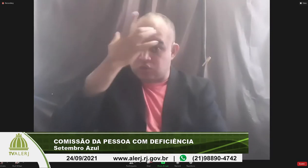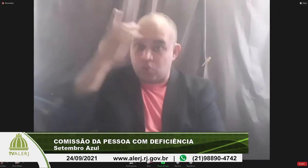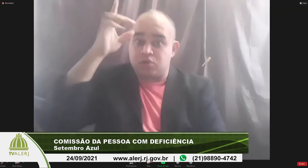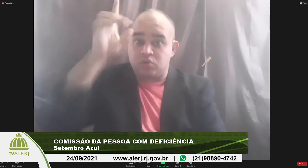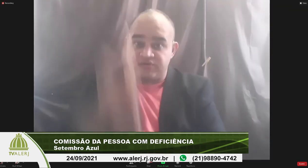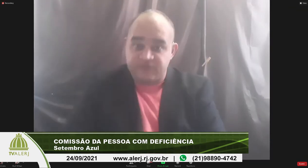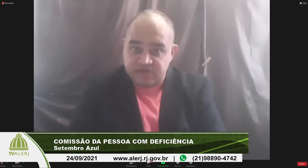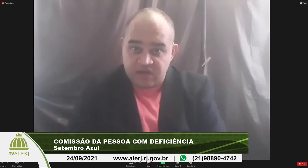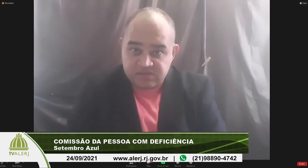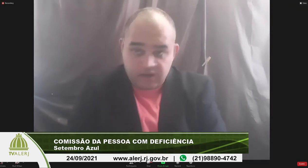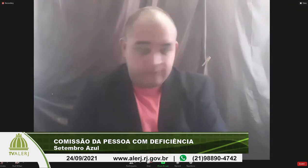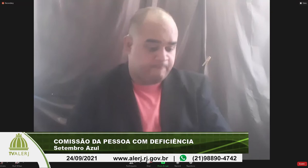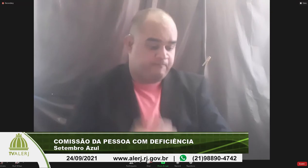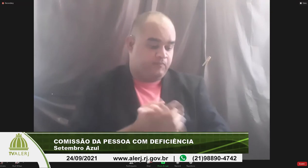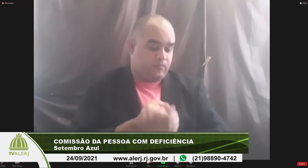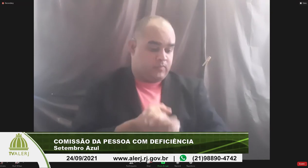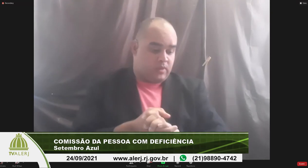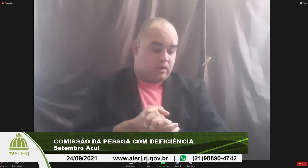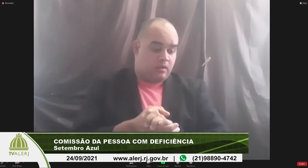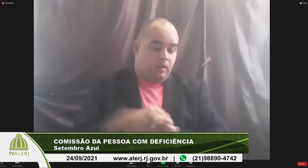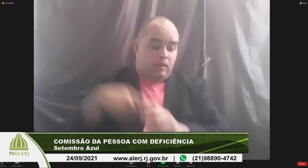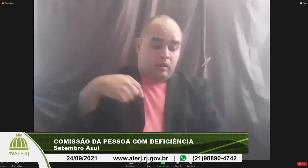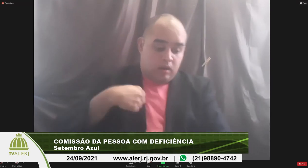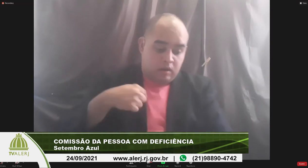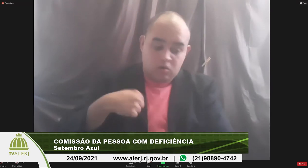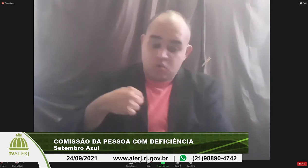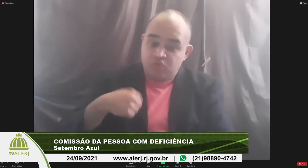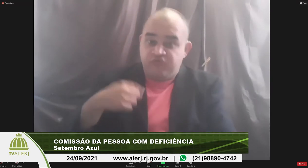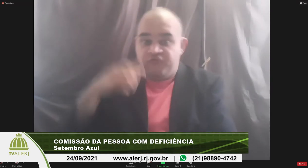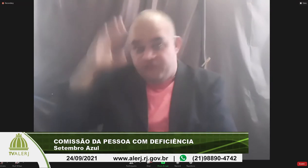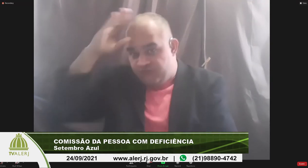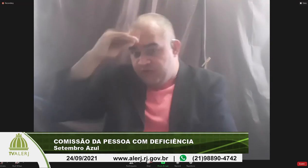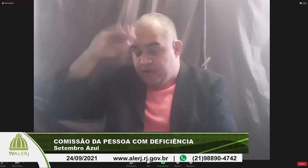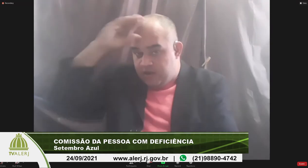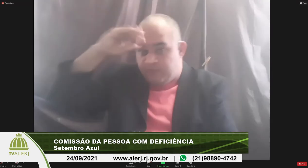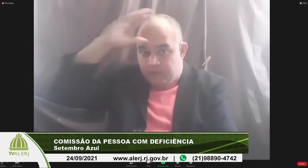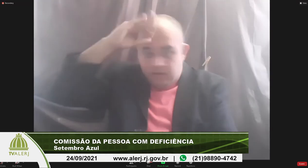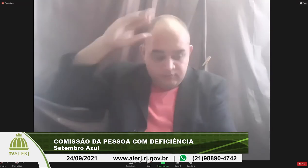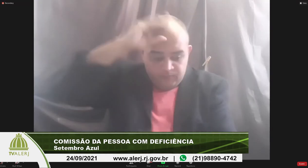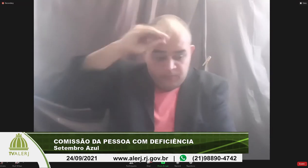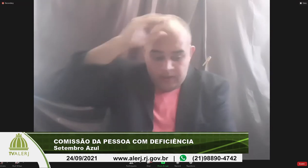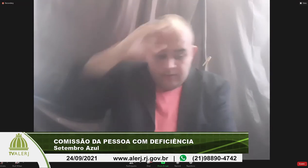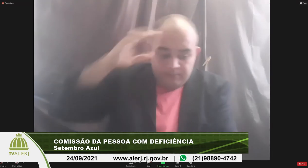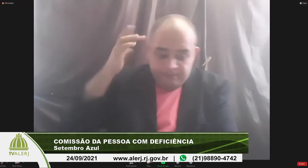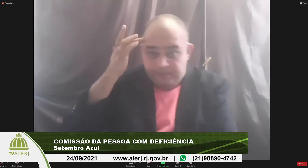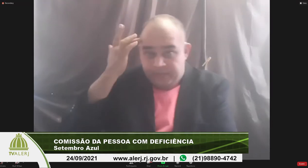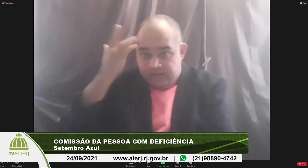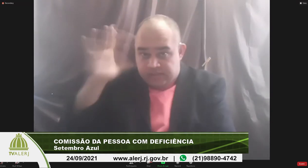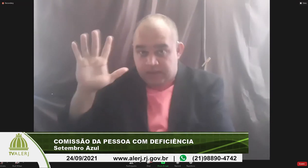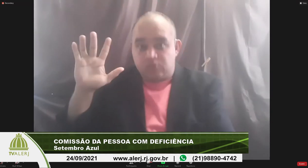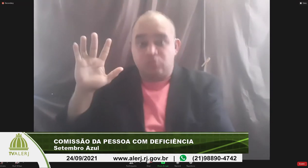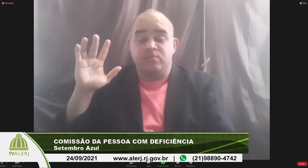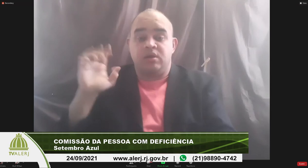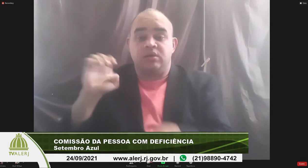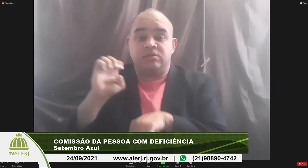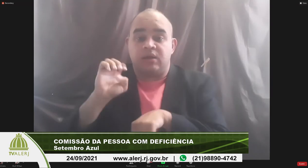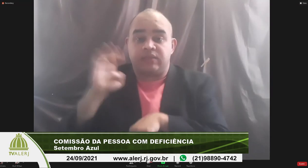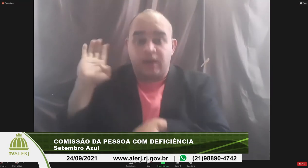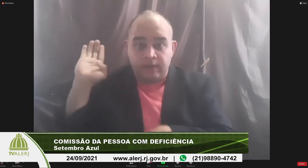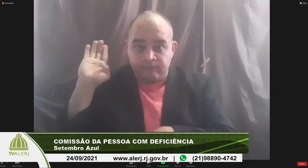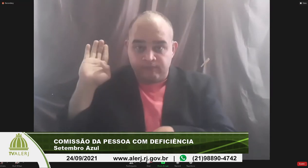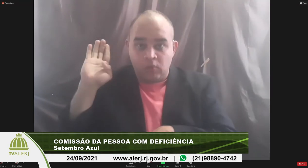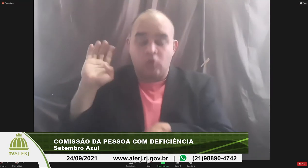pessoas com deficiência eu Felipe pretendo me